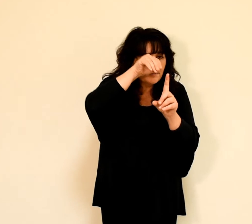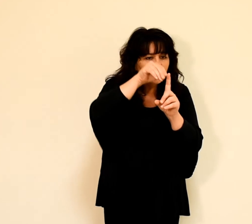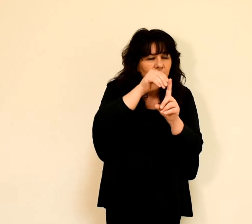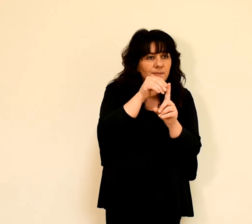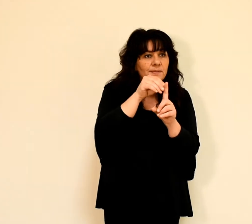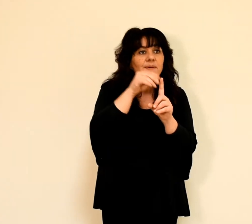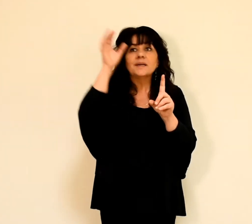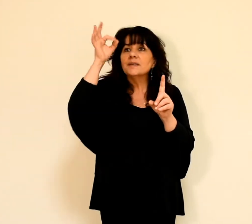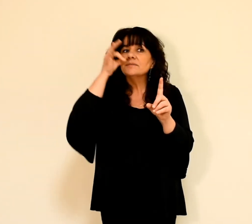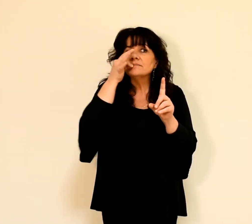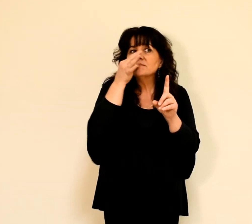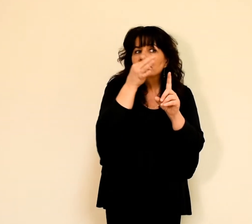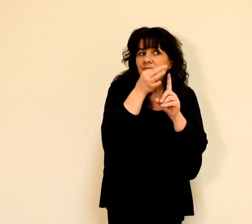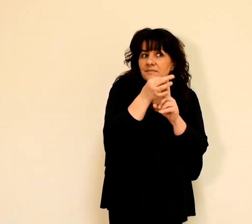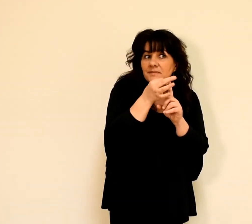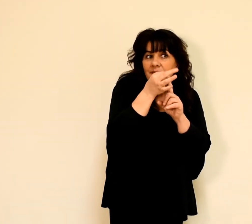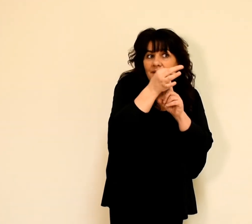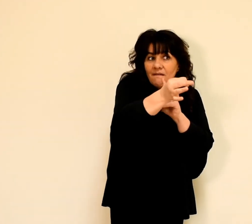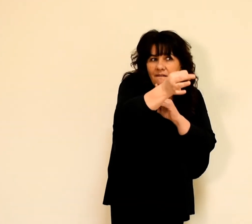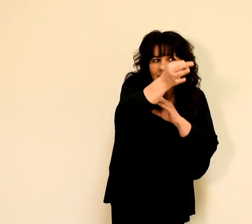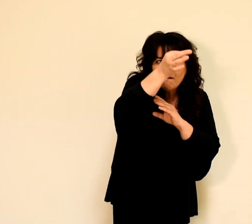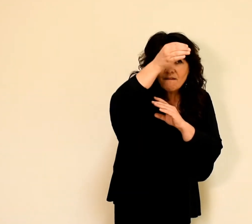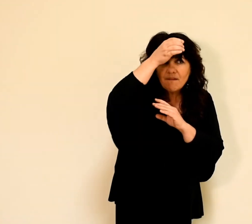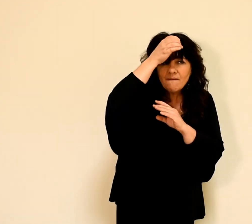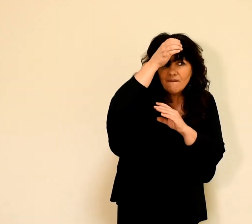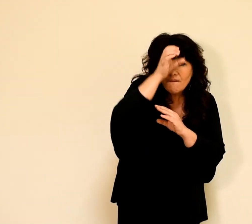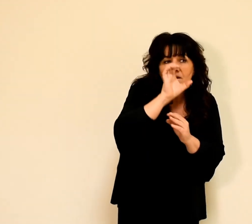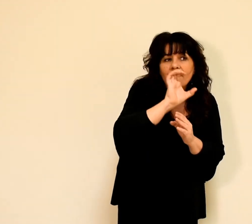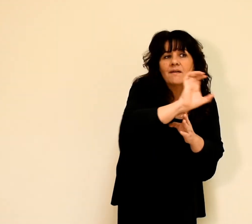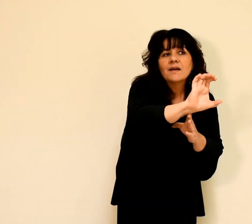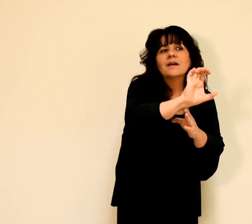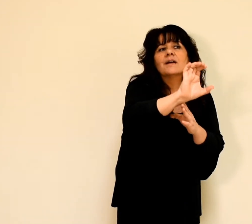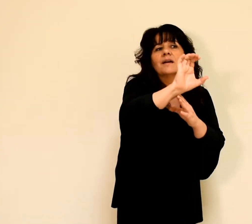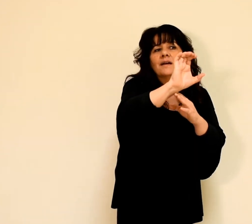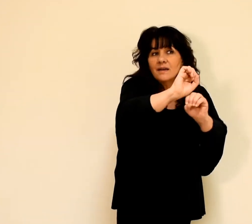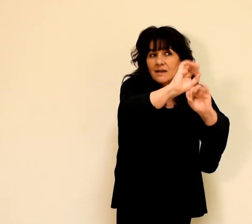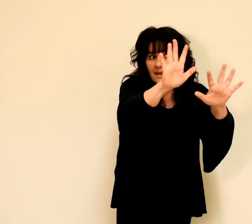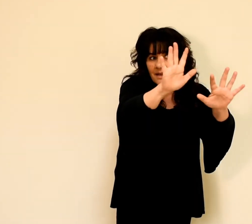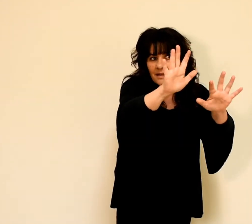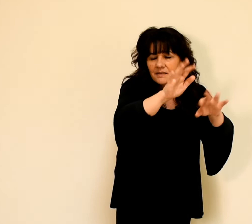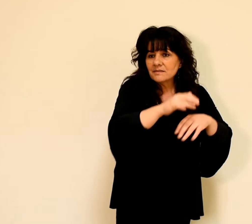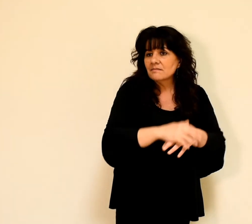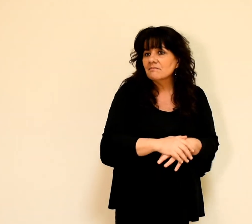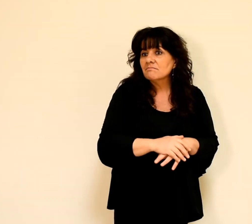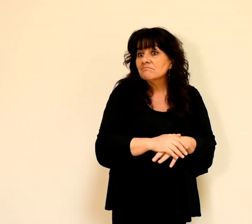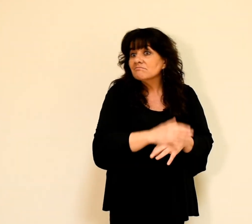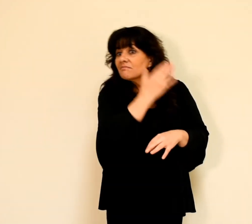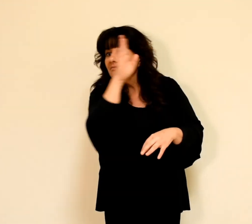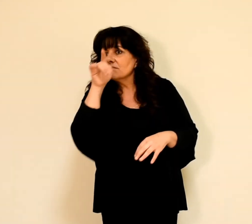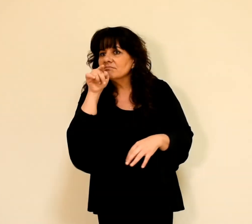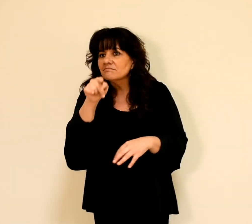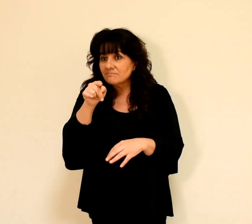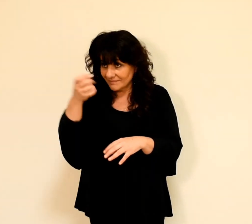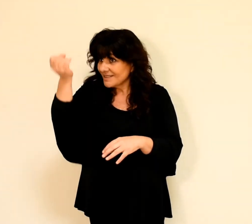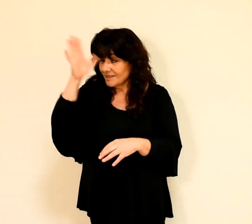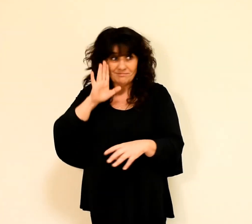Selon le même esprit, un autre reçoit dans le même esprit un don de foi.